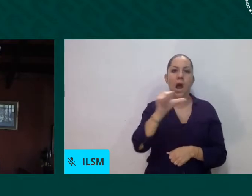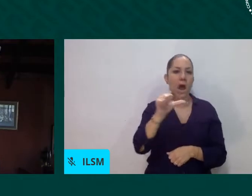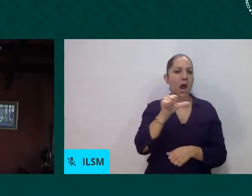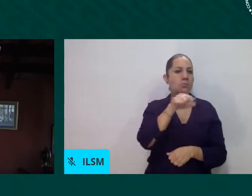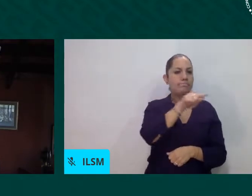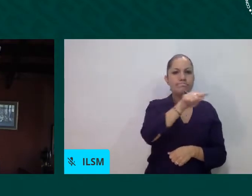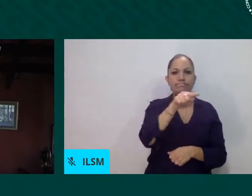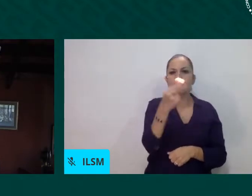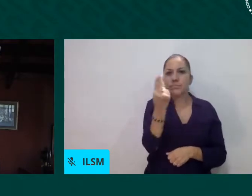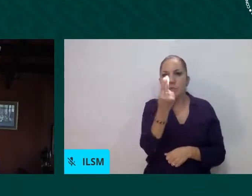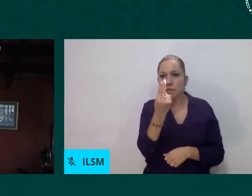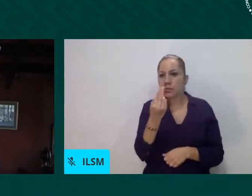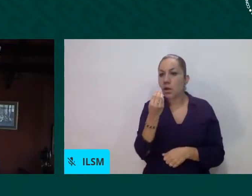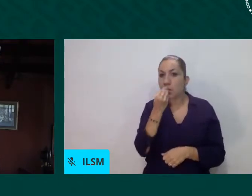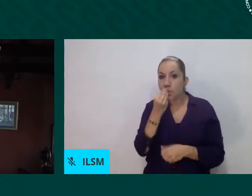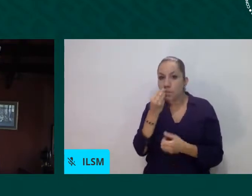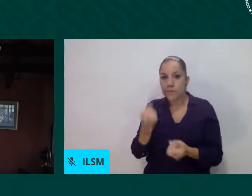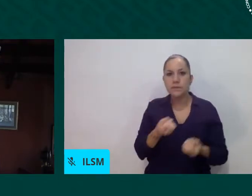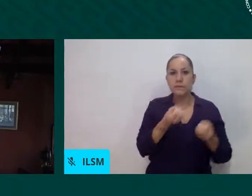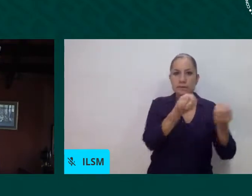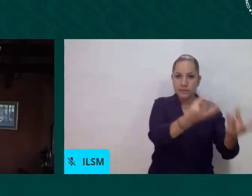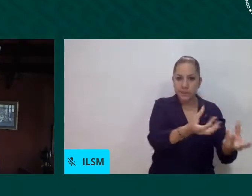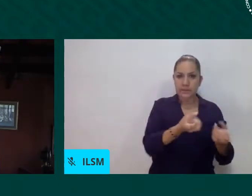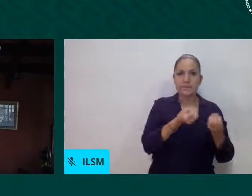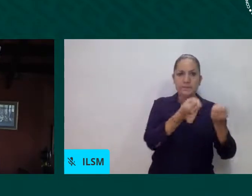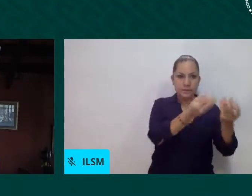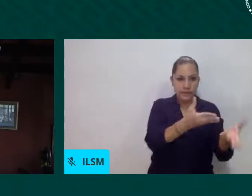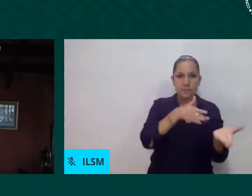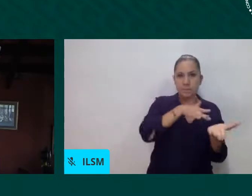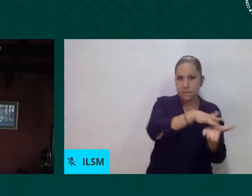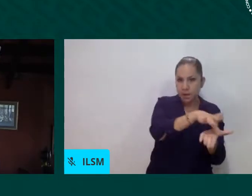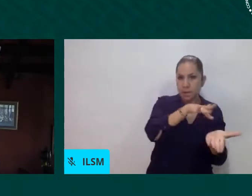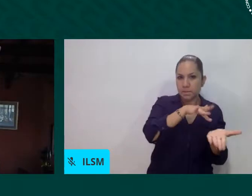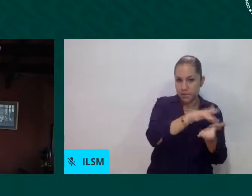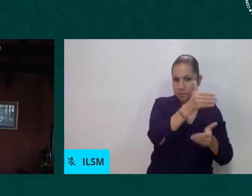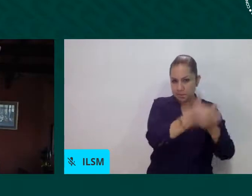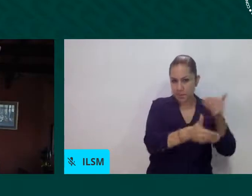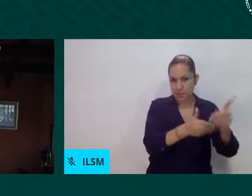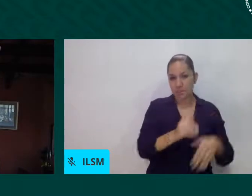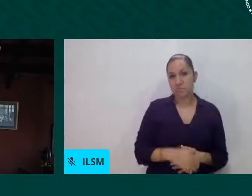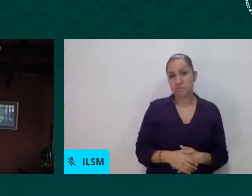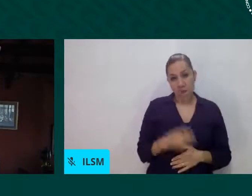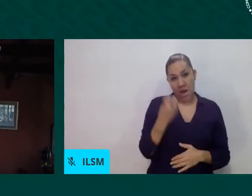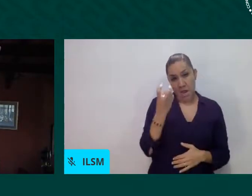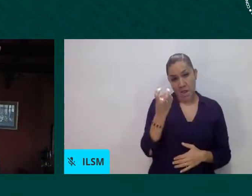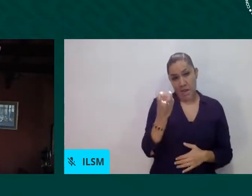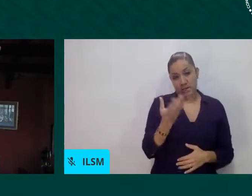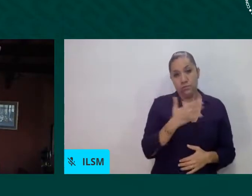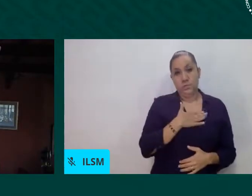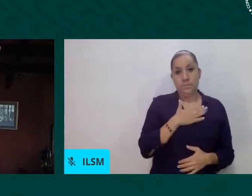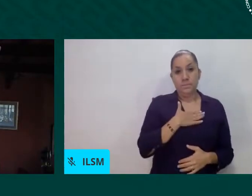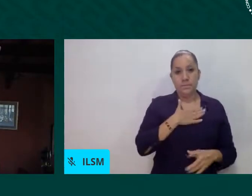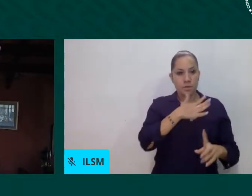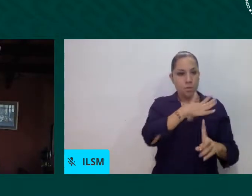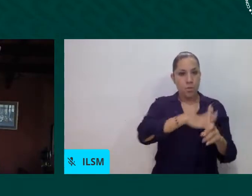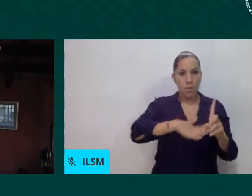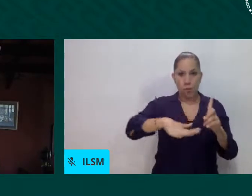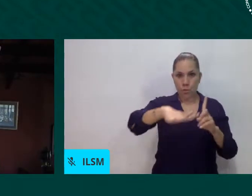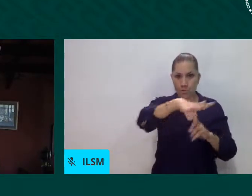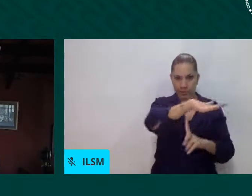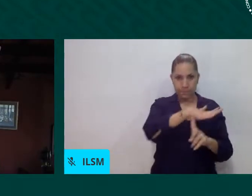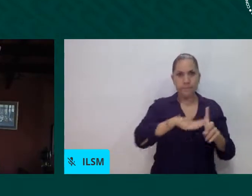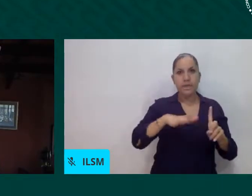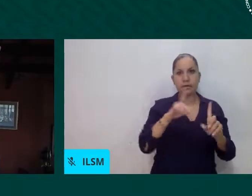que en síntesis podría decirte frente a este concepto que nos encuentra. No sé si quieres que